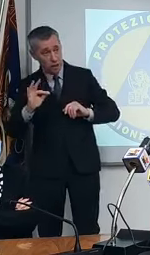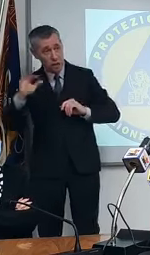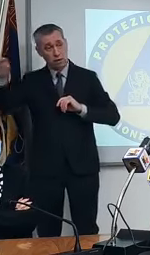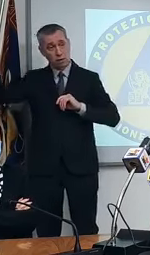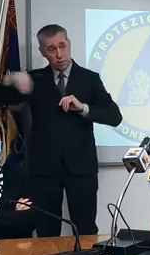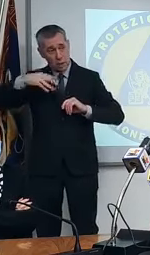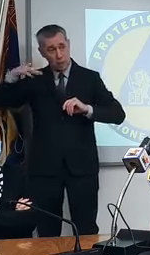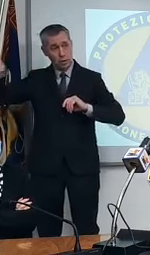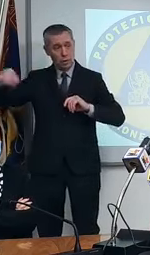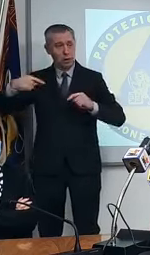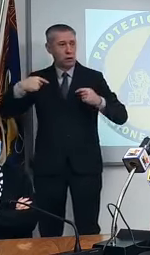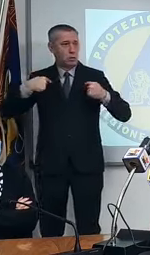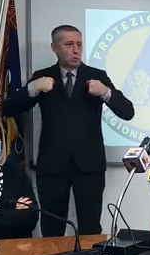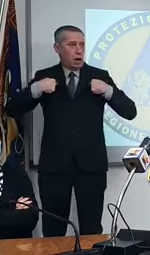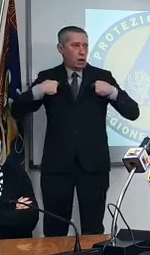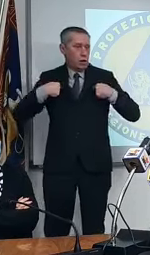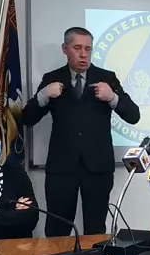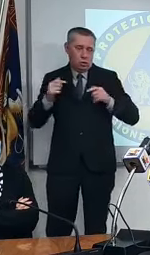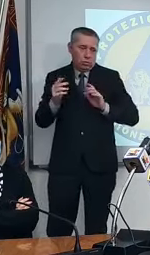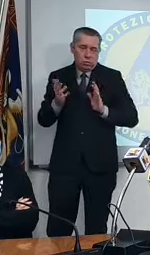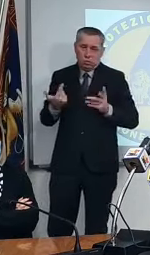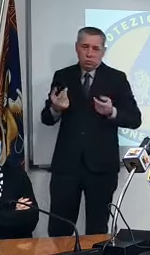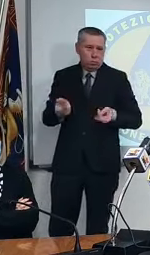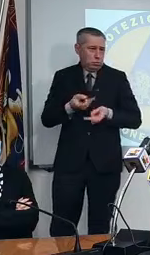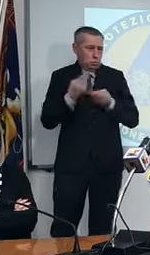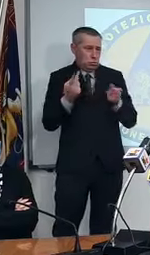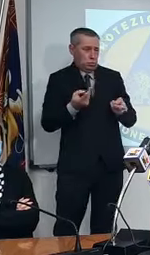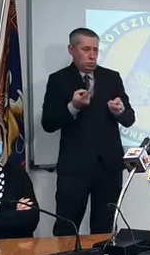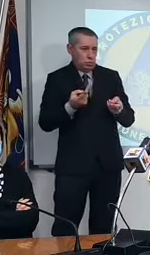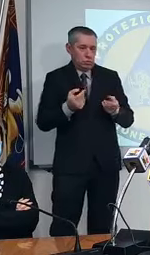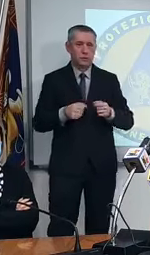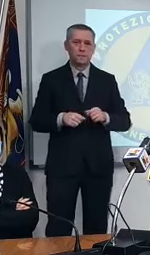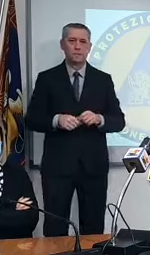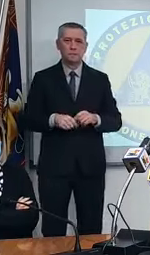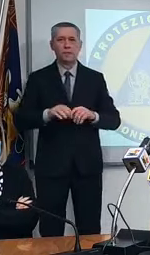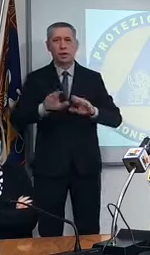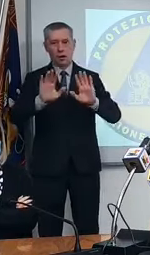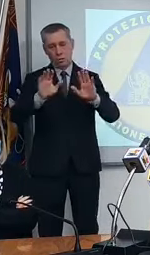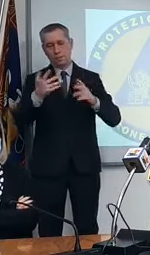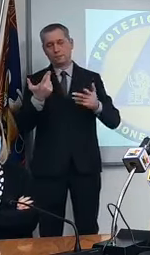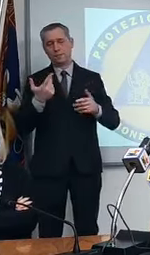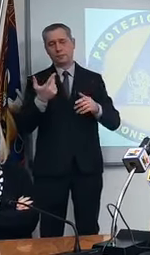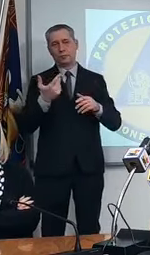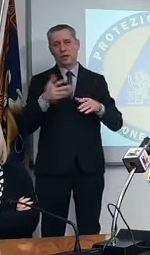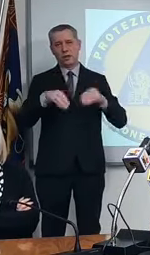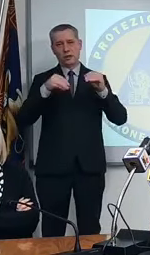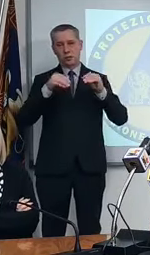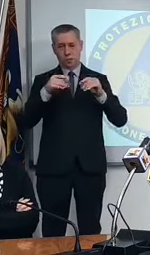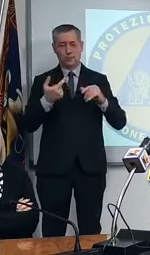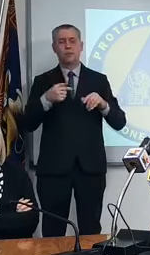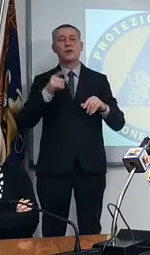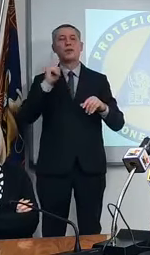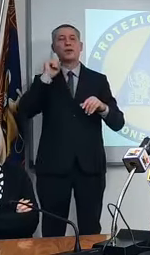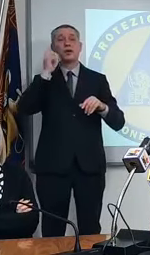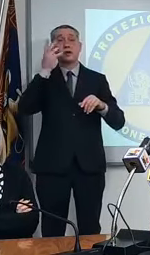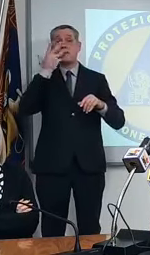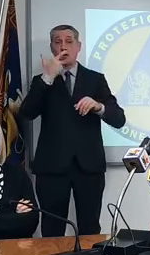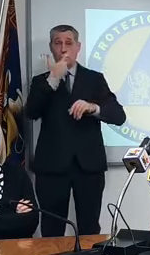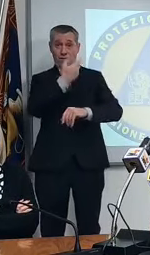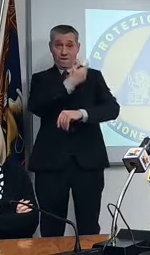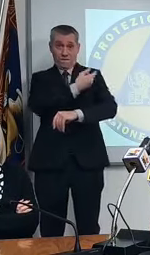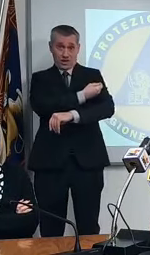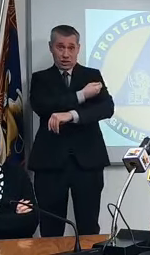non sono mandrache neanch'io non ce faccio allora partiamo da un presupposto che per vaccinarsi a meno che non siano